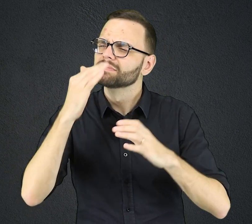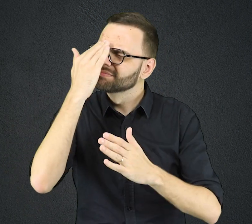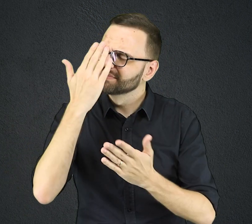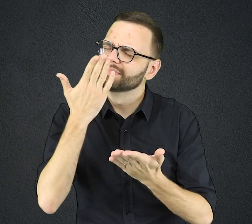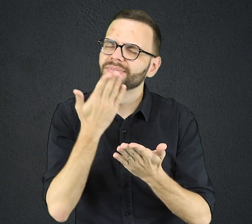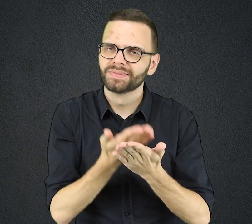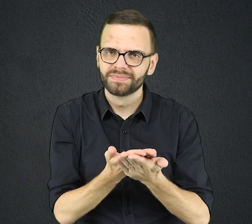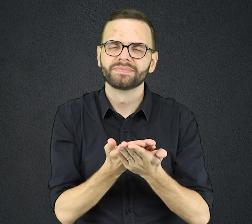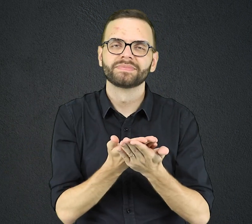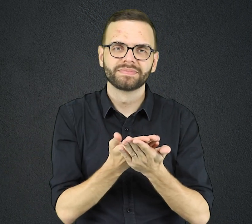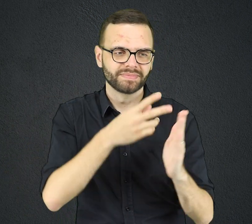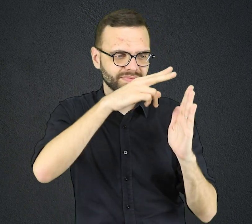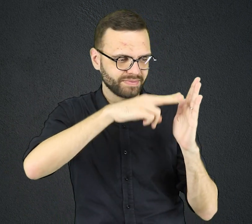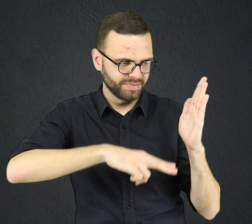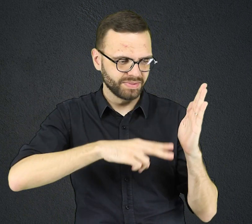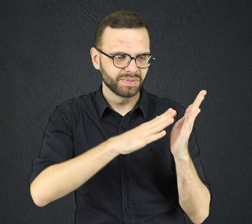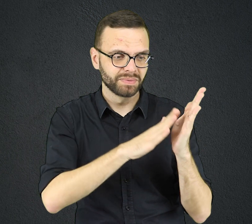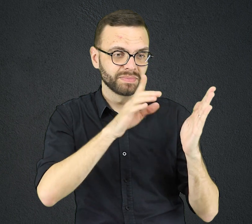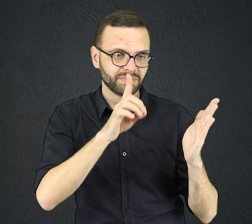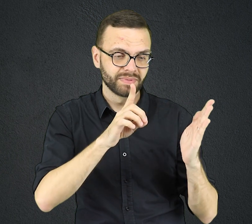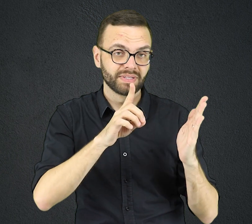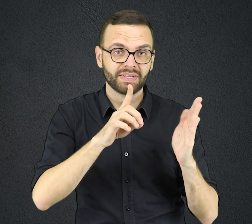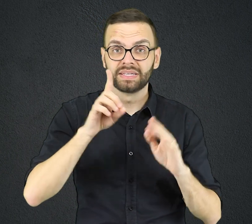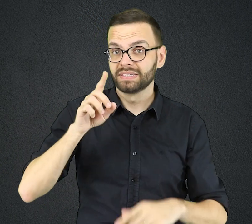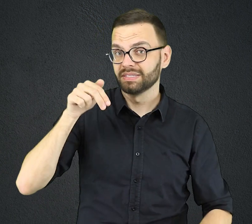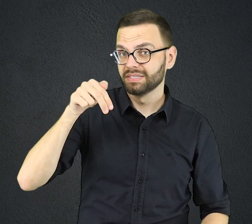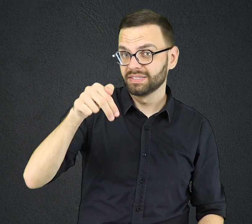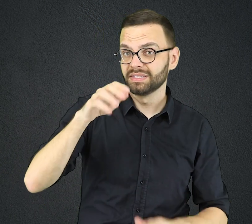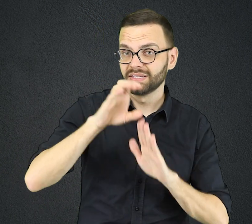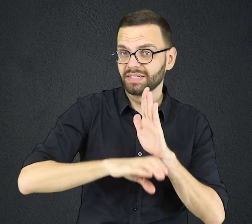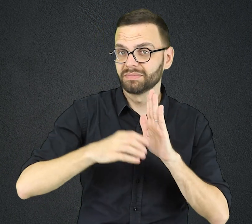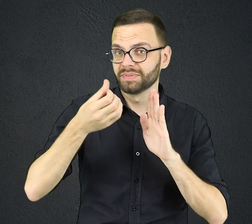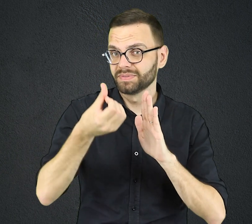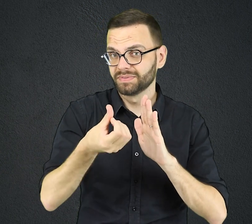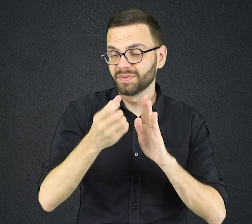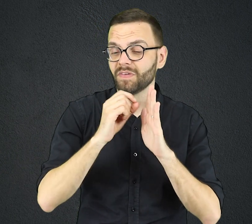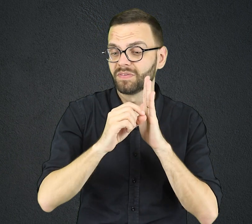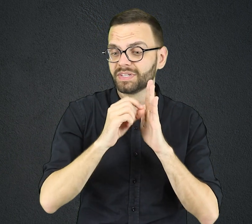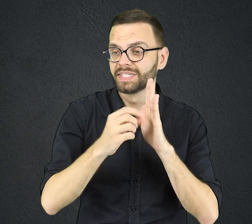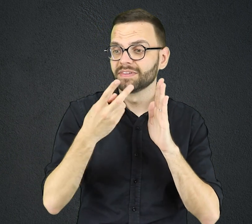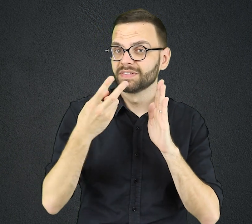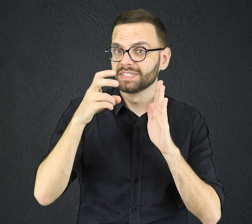LEITURA BÍBLICA DANIEL CAPÍTULO 6 DO VERSÍCULO 25 AO 28